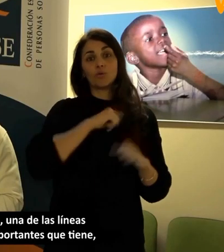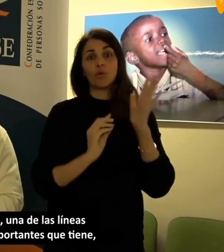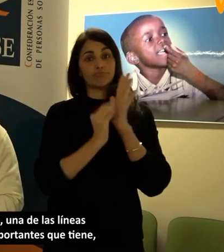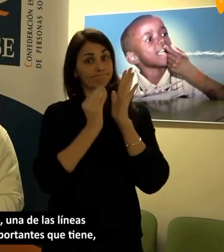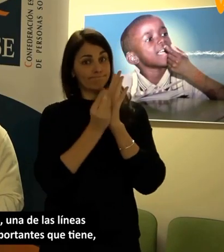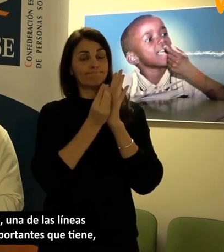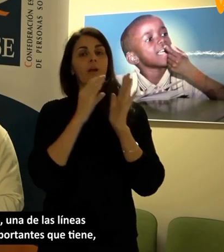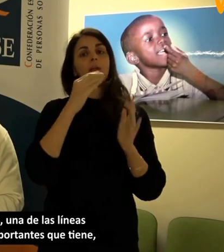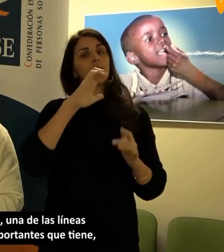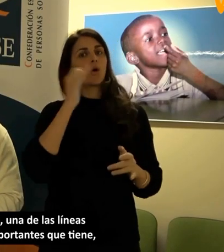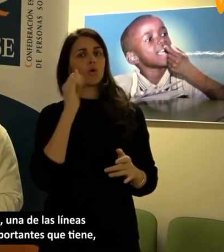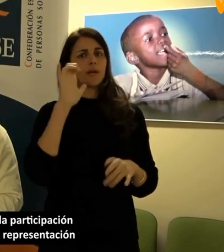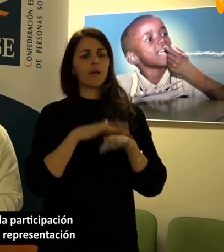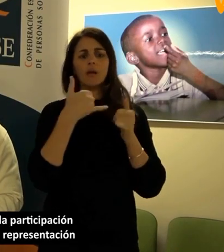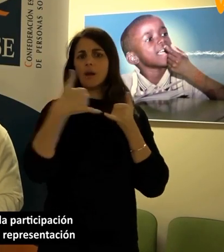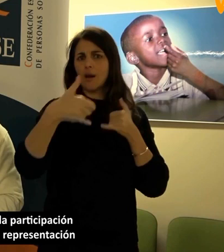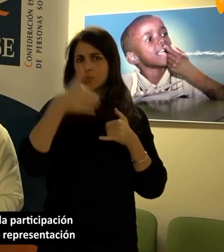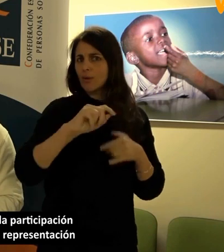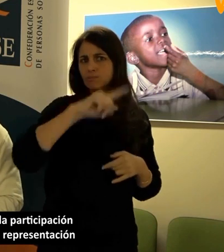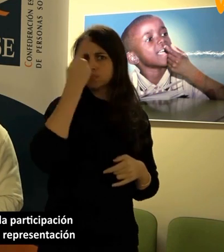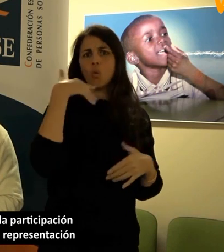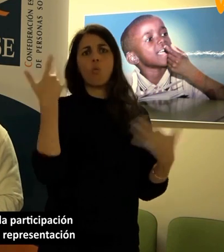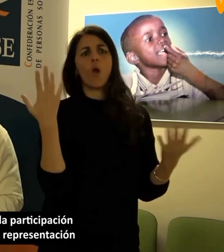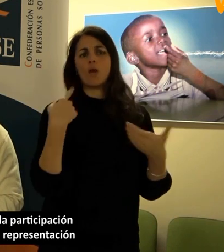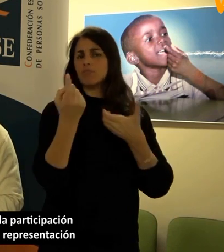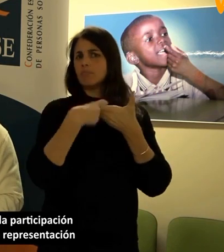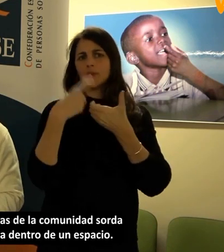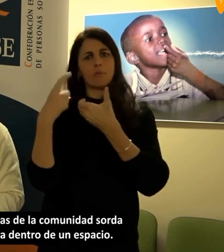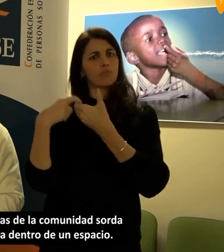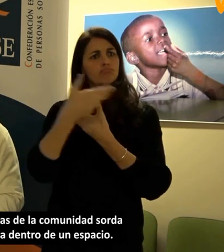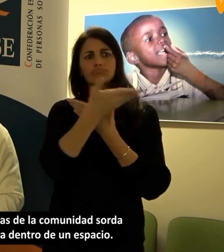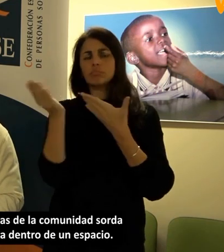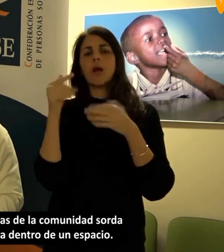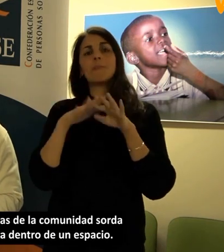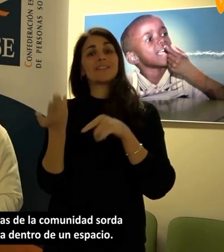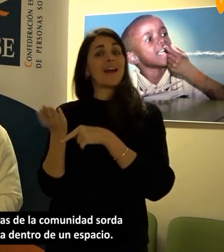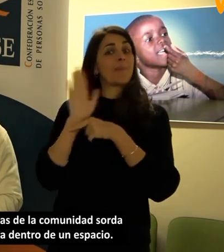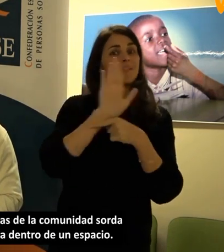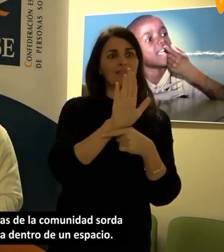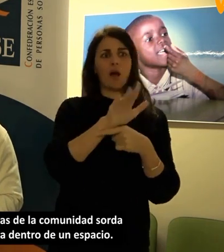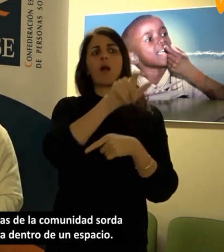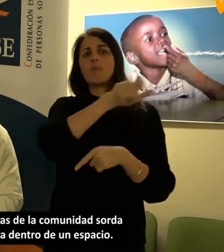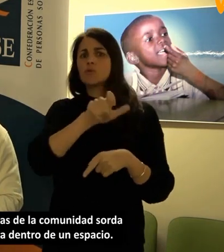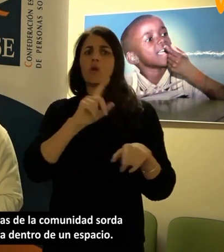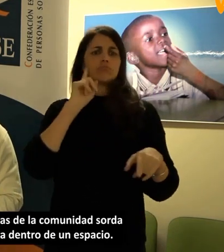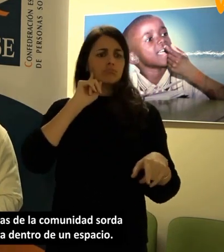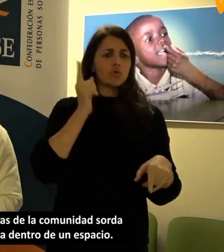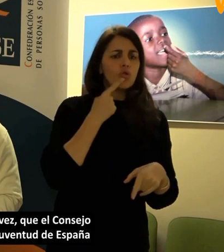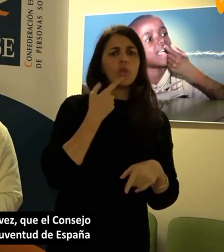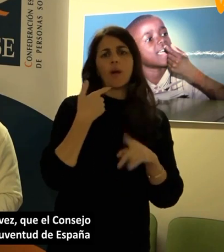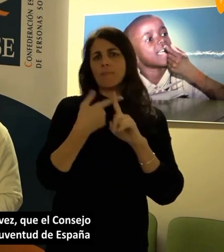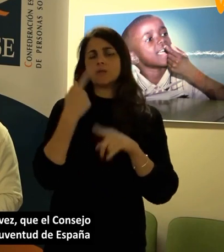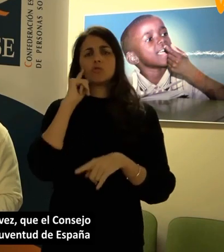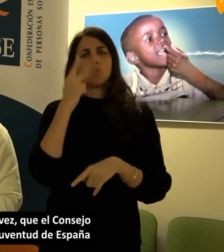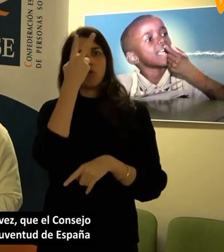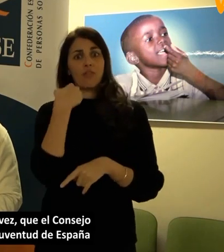Una de las líneas más importantes que tiene es la participación y la representación de las personas de la comunidad sordo y sordociega dentro de sus espacios.